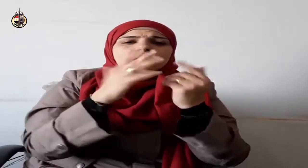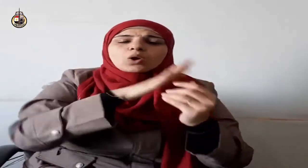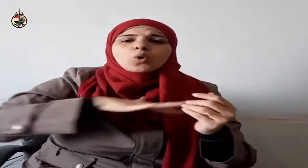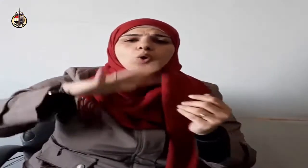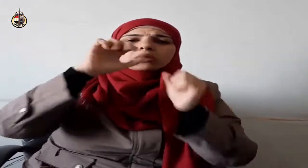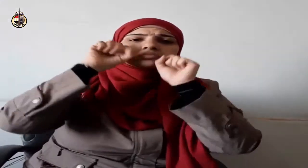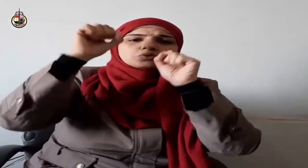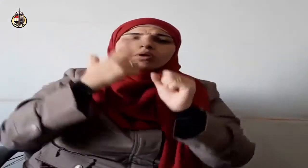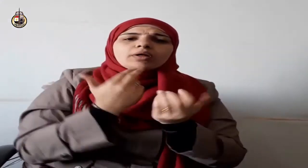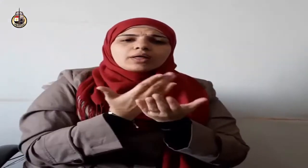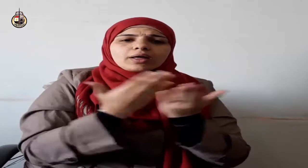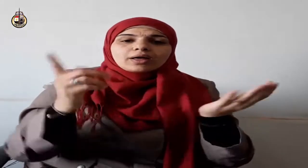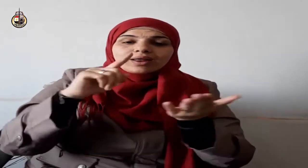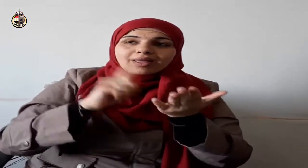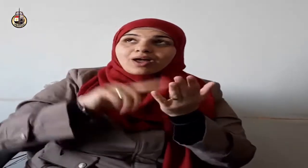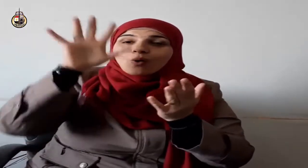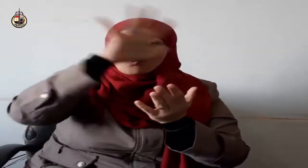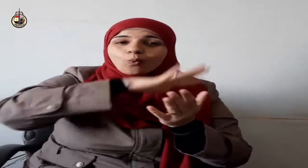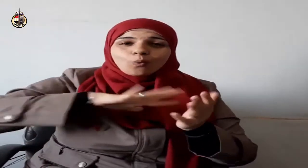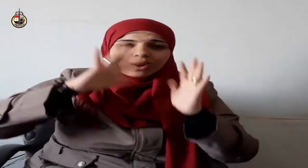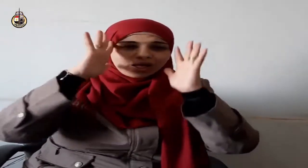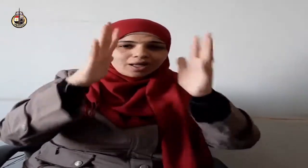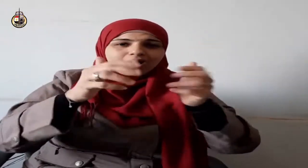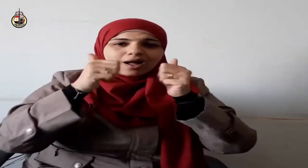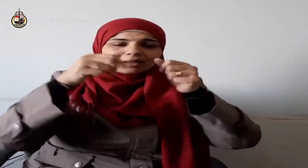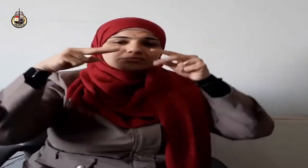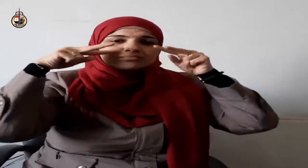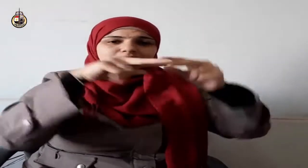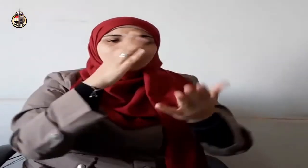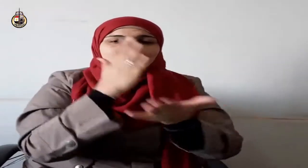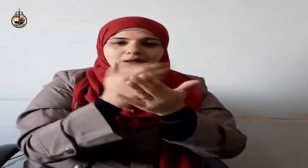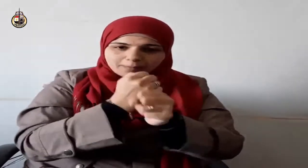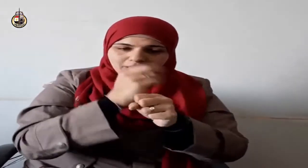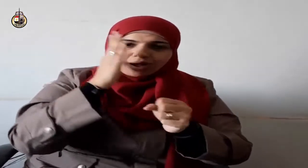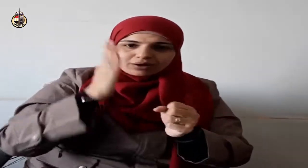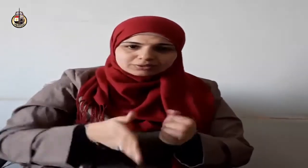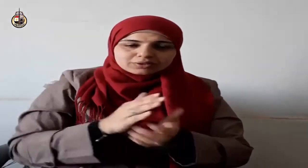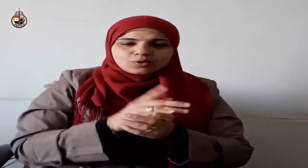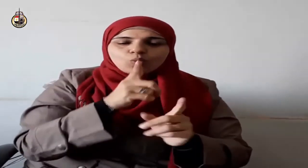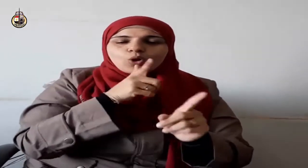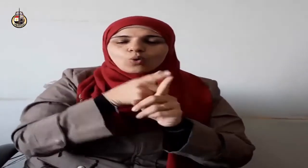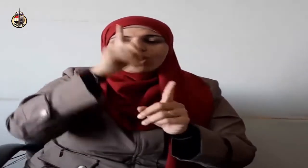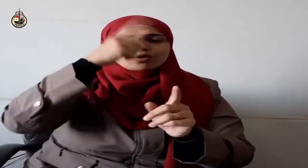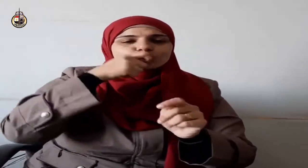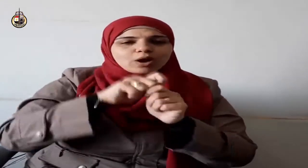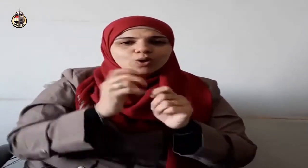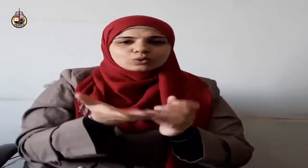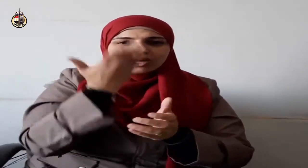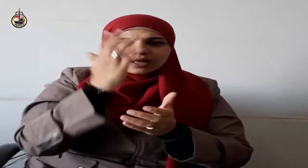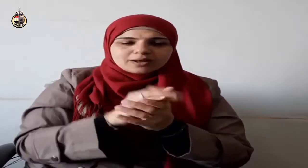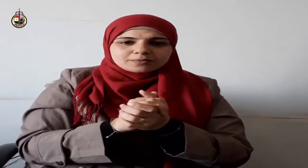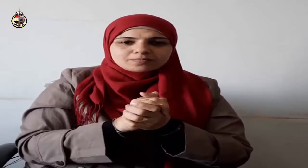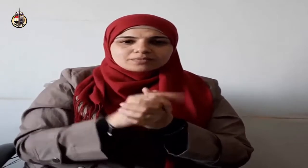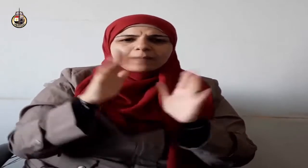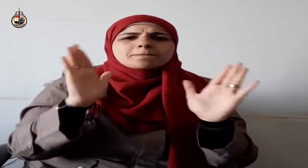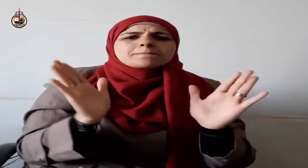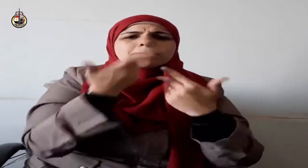يقول الحق سبحانه قل اللهم مالك الملك تؤتي الملك من تشاء